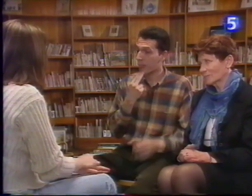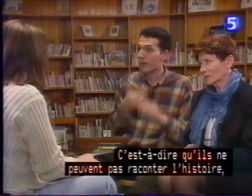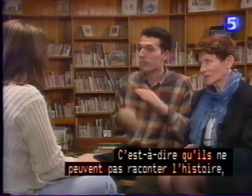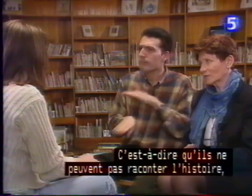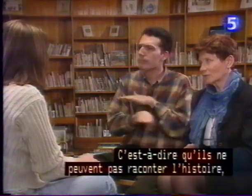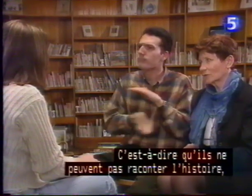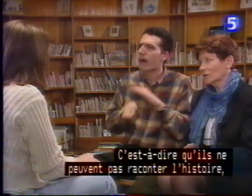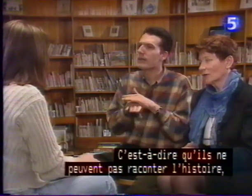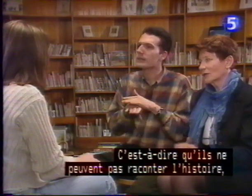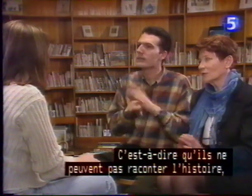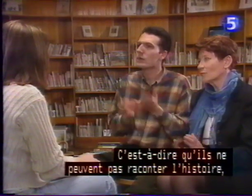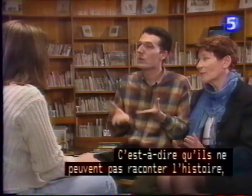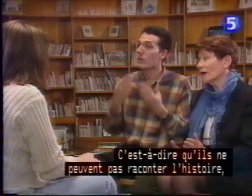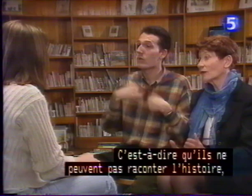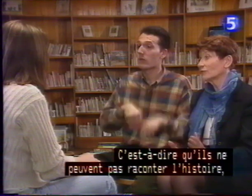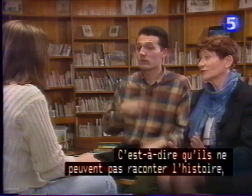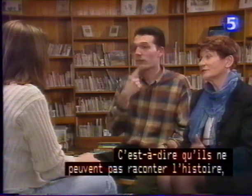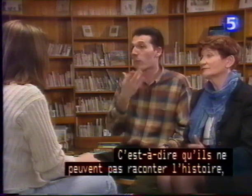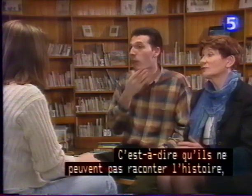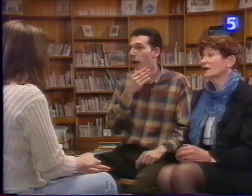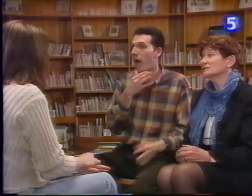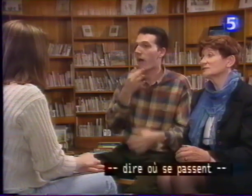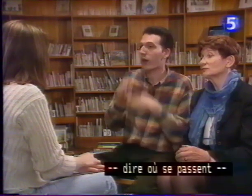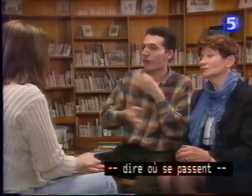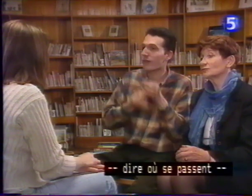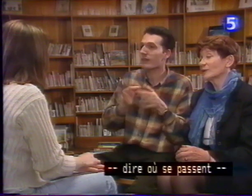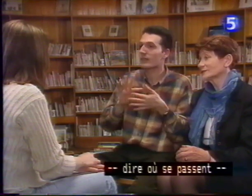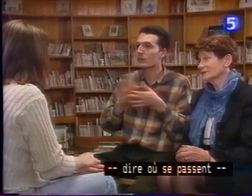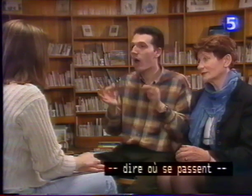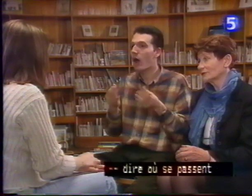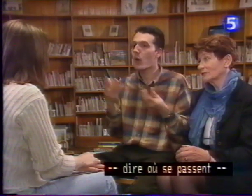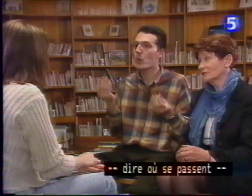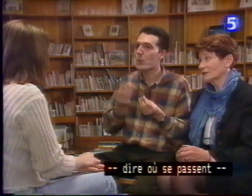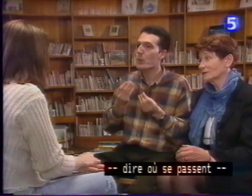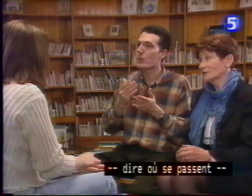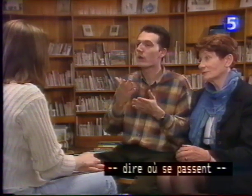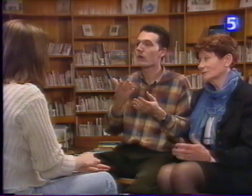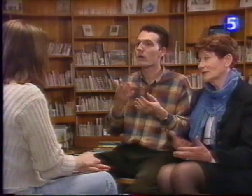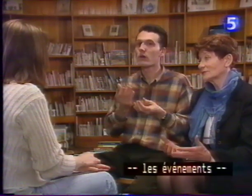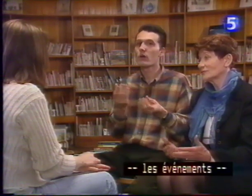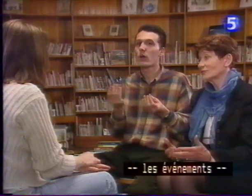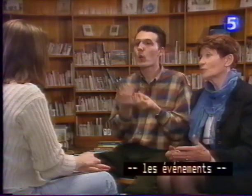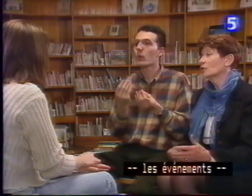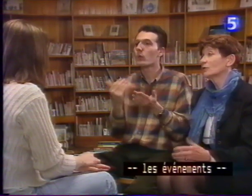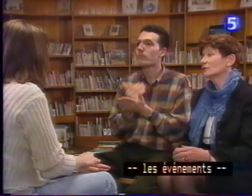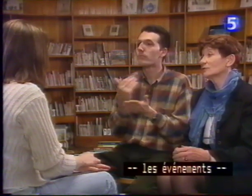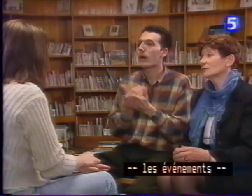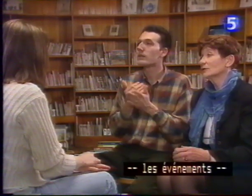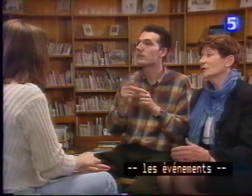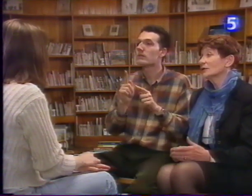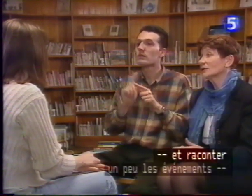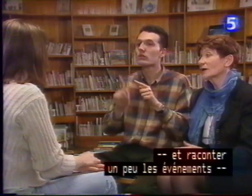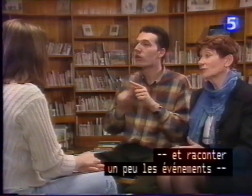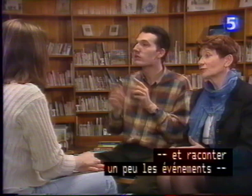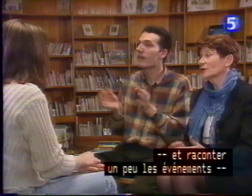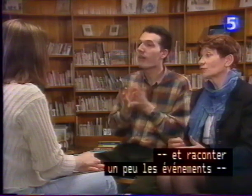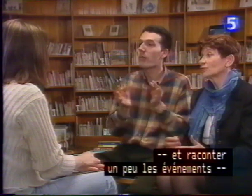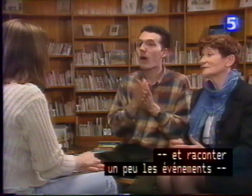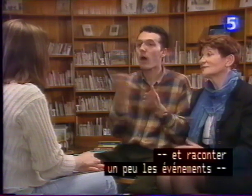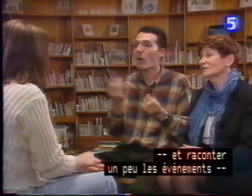c'est-à-dire qui ne peuvent pas raconter l'histoire, dire où se passent les événements, et raconter un peu les événements